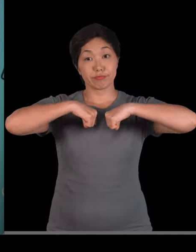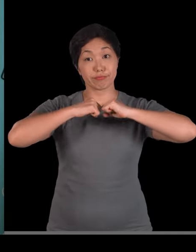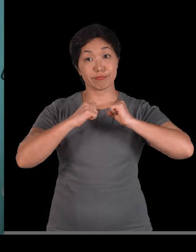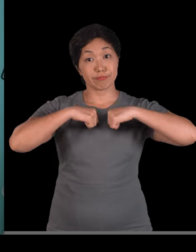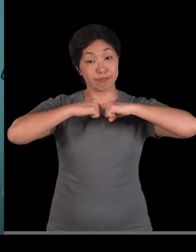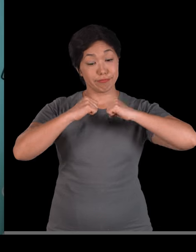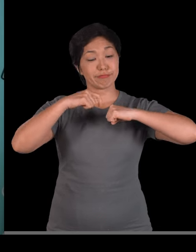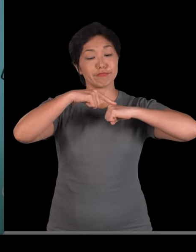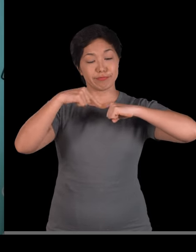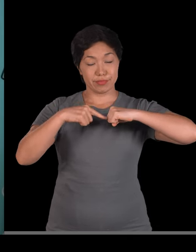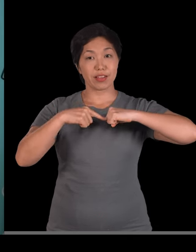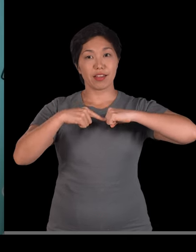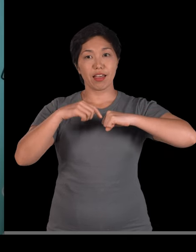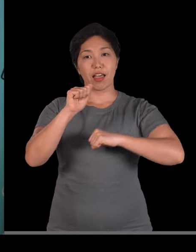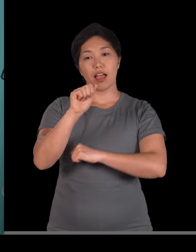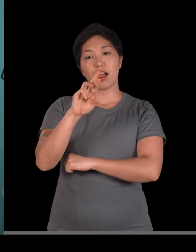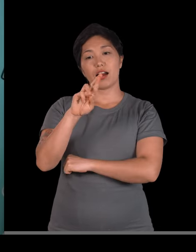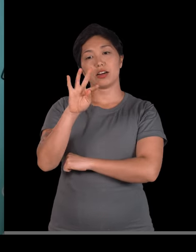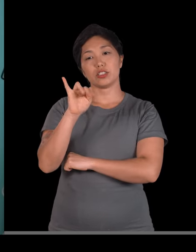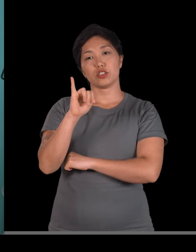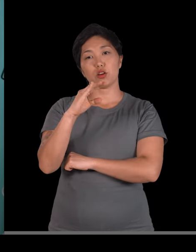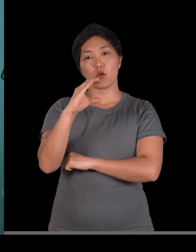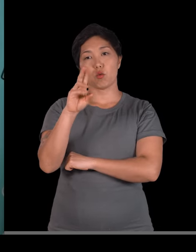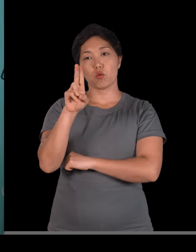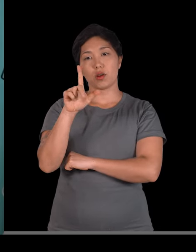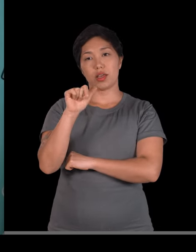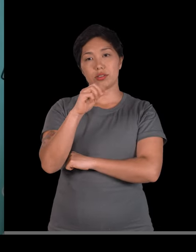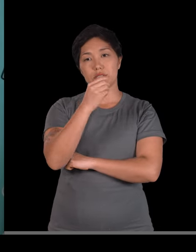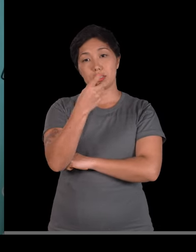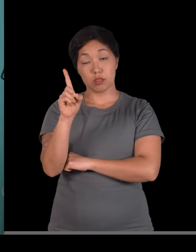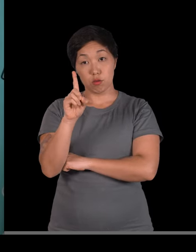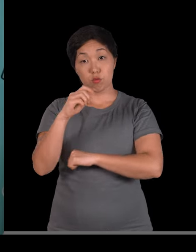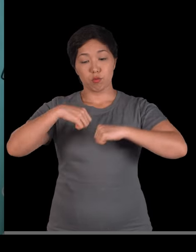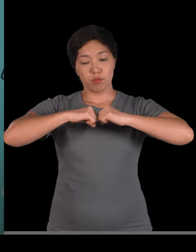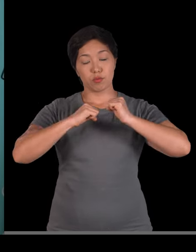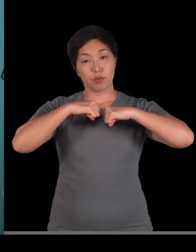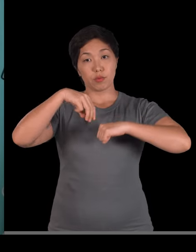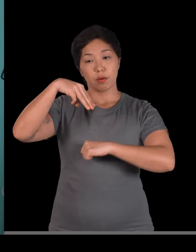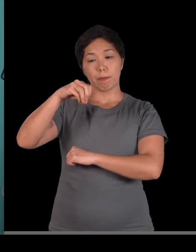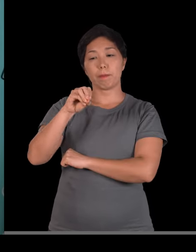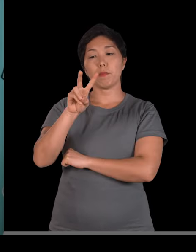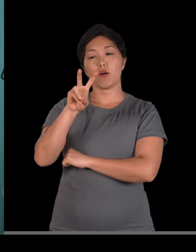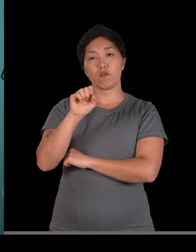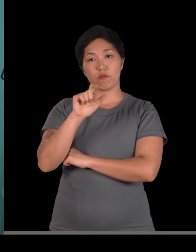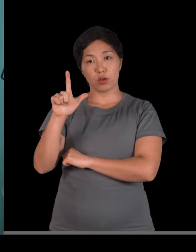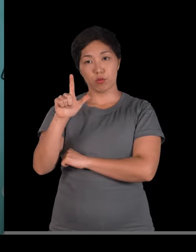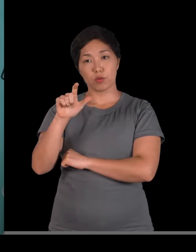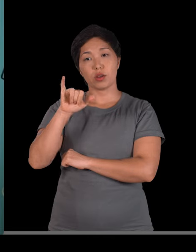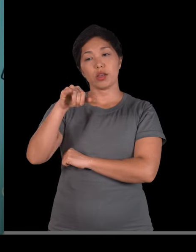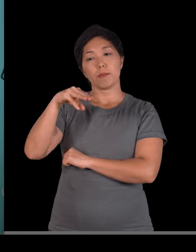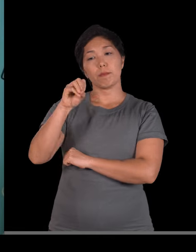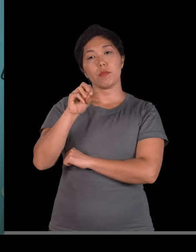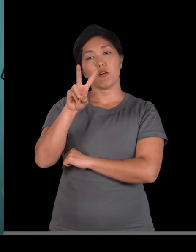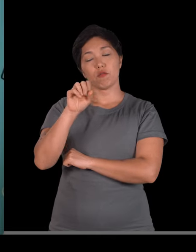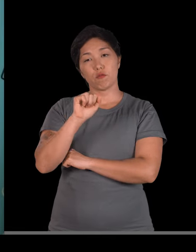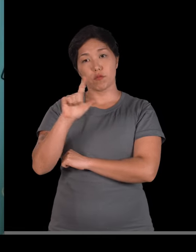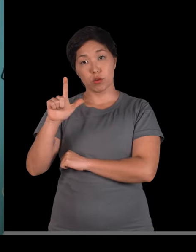móvel. Ela pode ser uma articulação imóvel. E ela pode ser uma articulação semimóvel. Quando a gente fala de uma